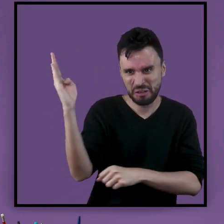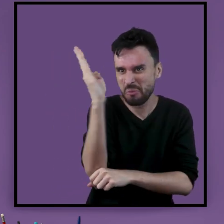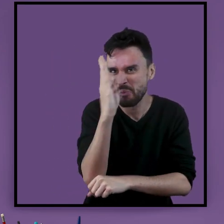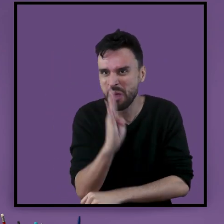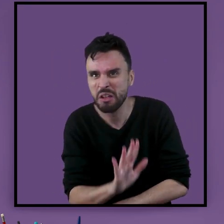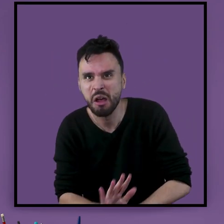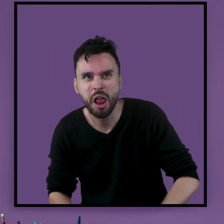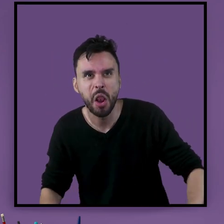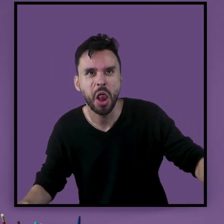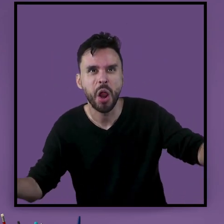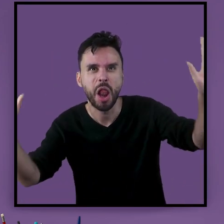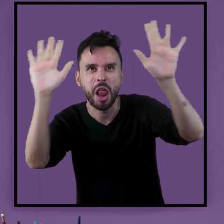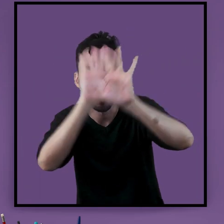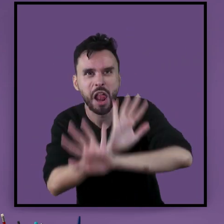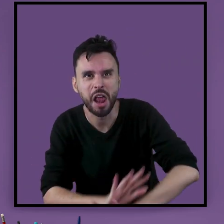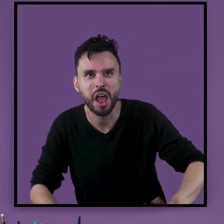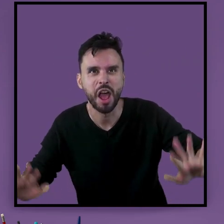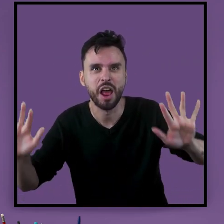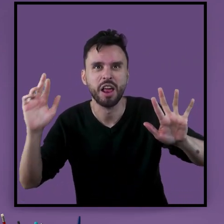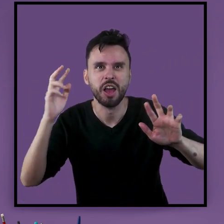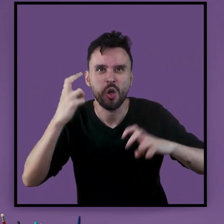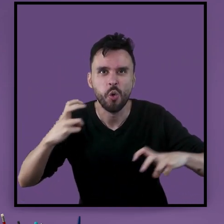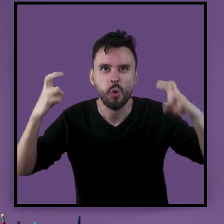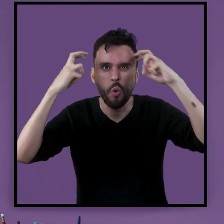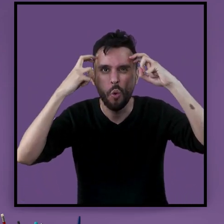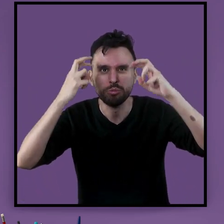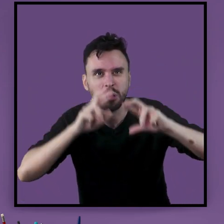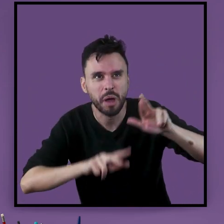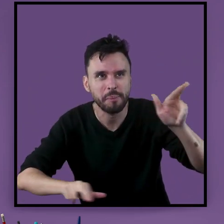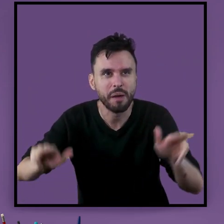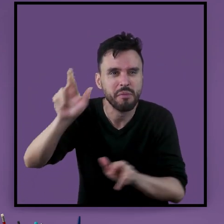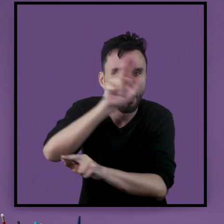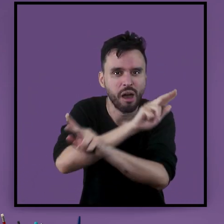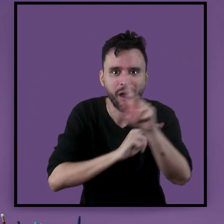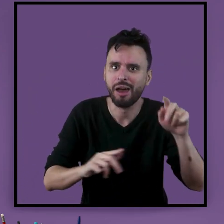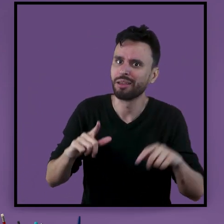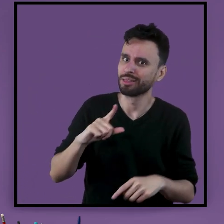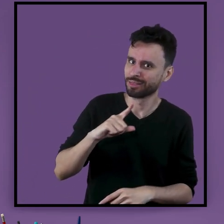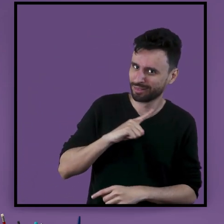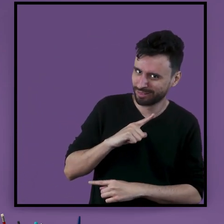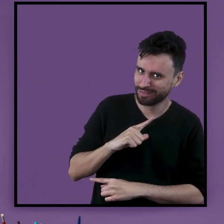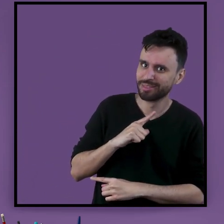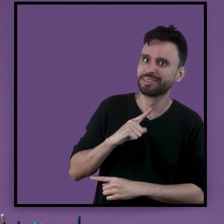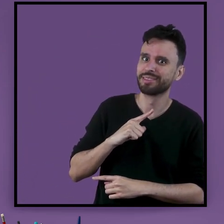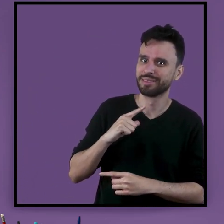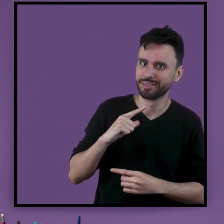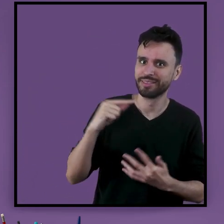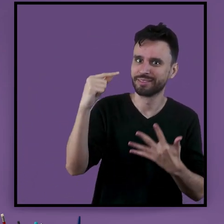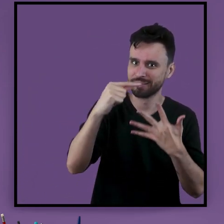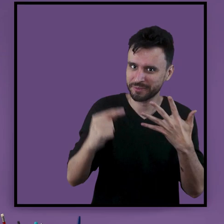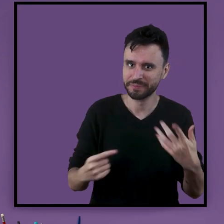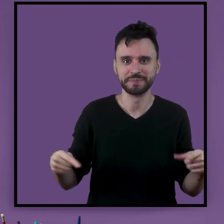Brasil é gigante, multicultural. Temos uma diversidade de estilos.